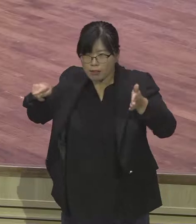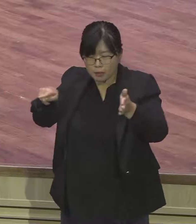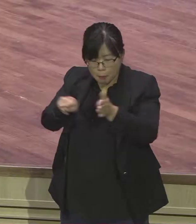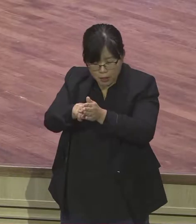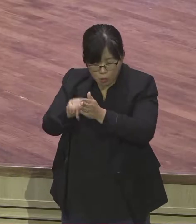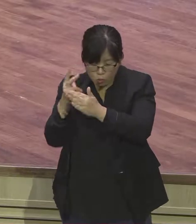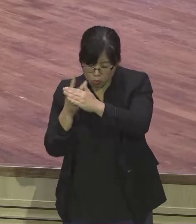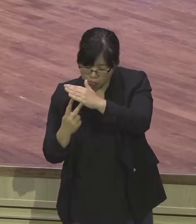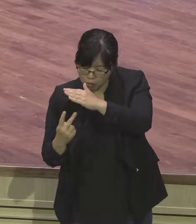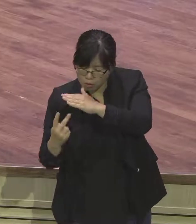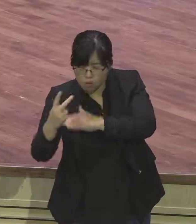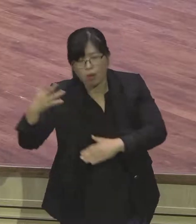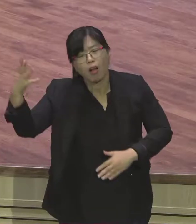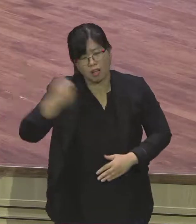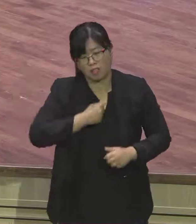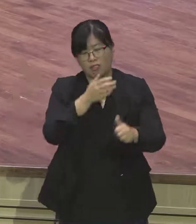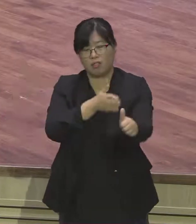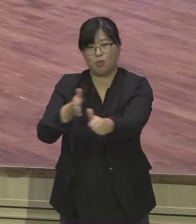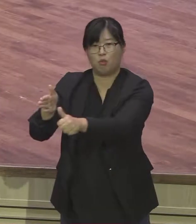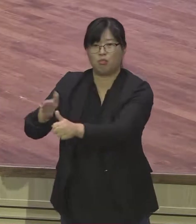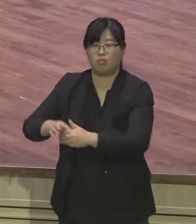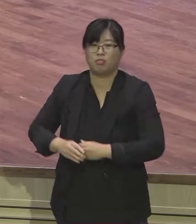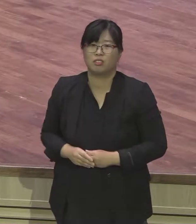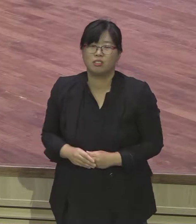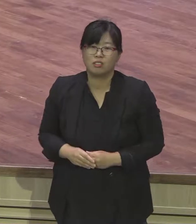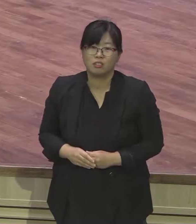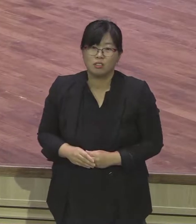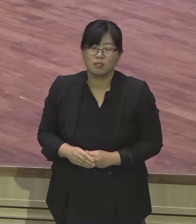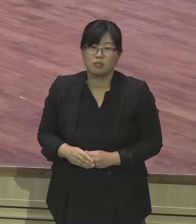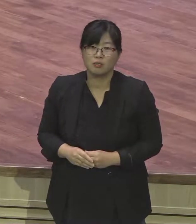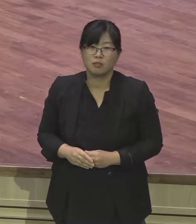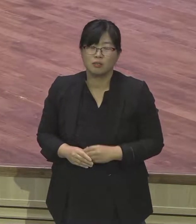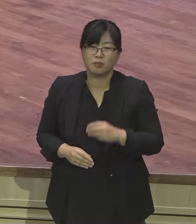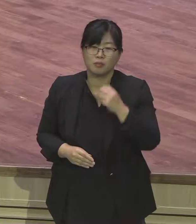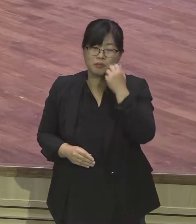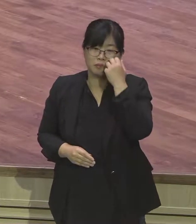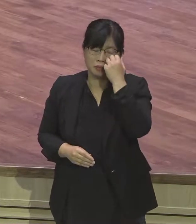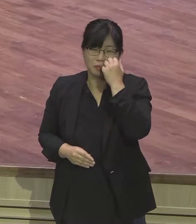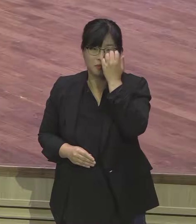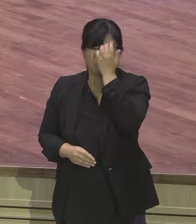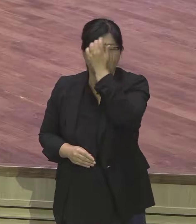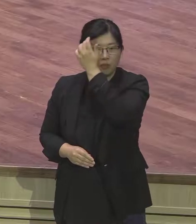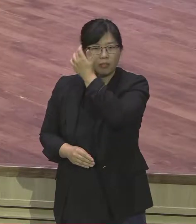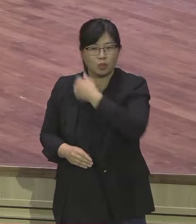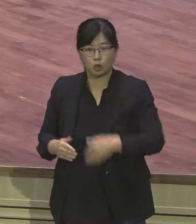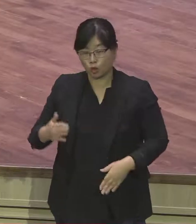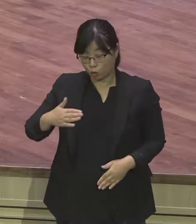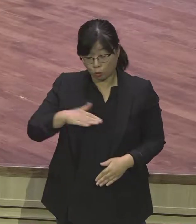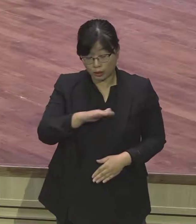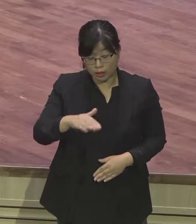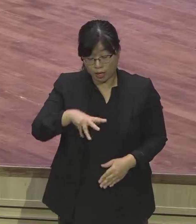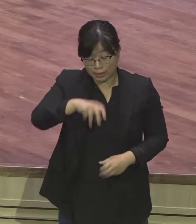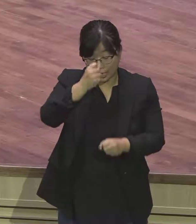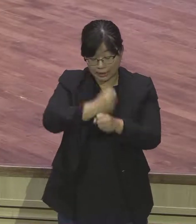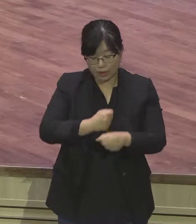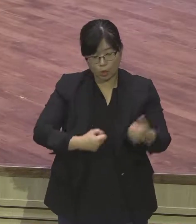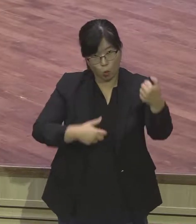자들의 삶의 내용과 마지막의 내용들을 보면서 우리가 적용해야 됩니다. 그러니까